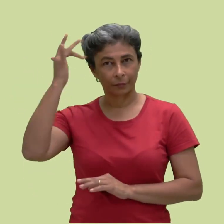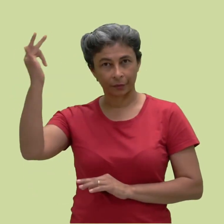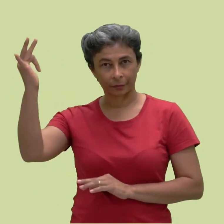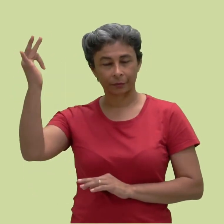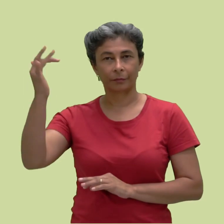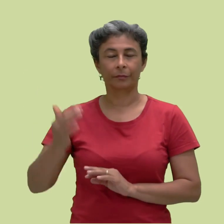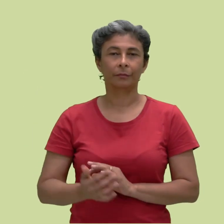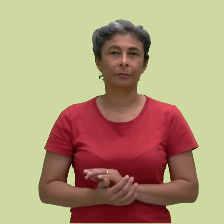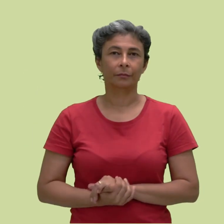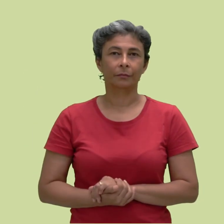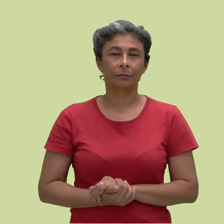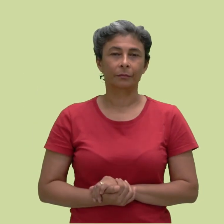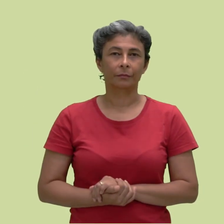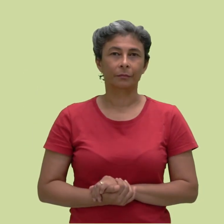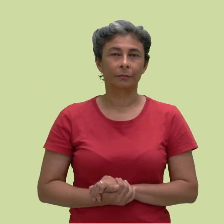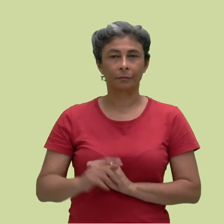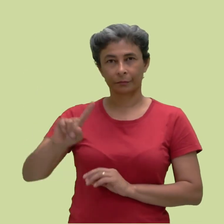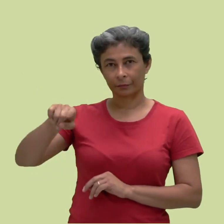Amanhã Depois